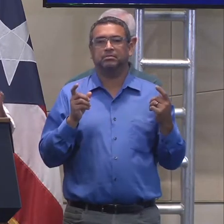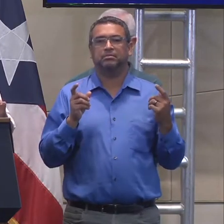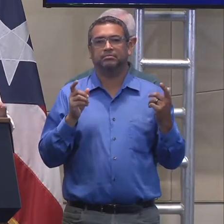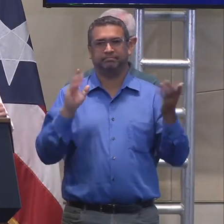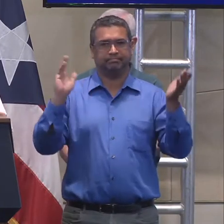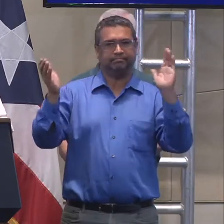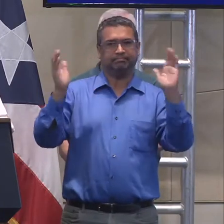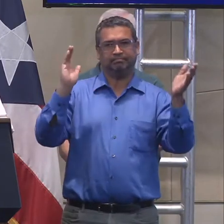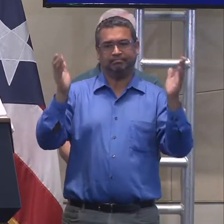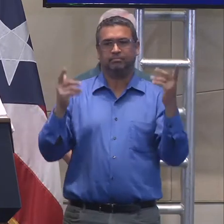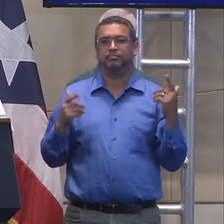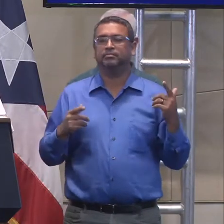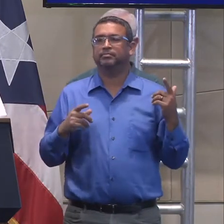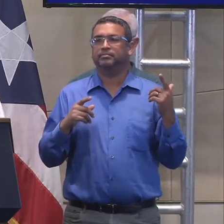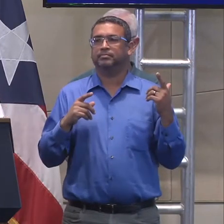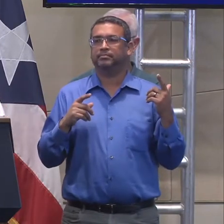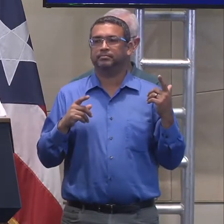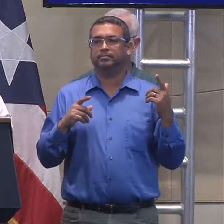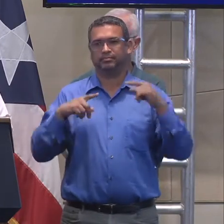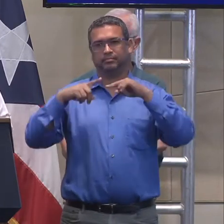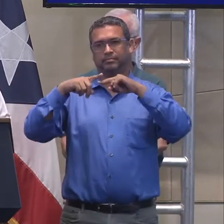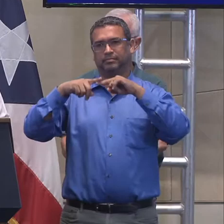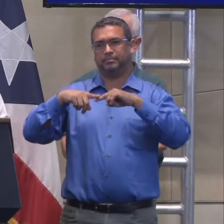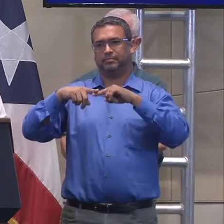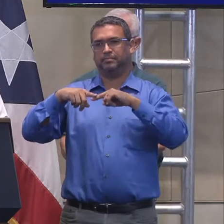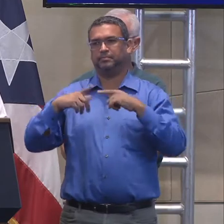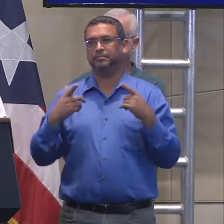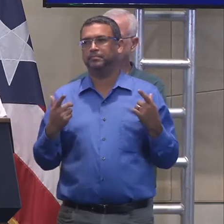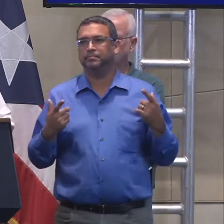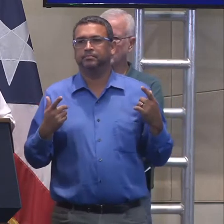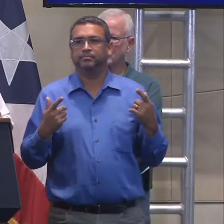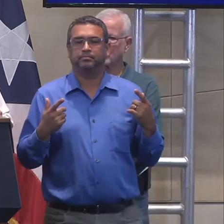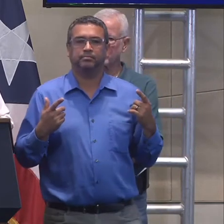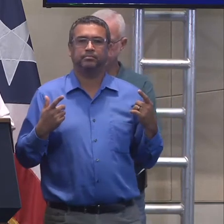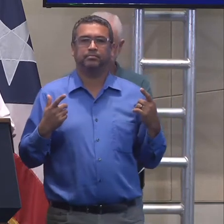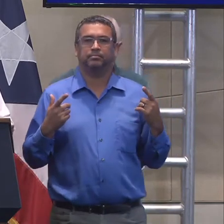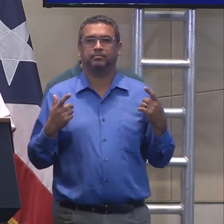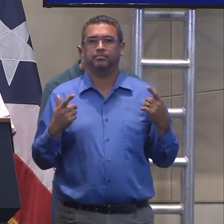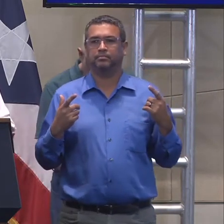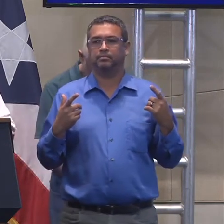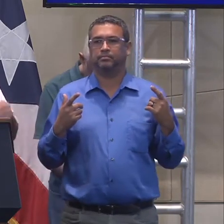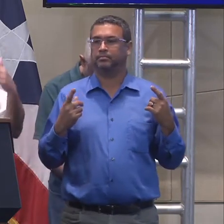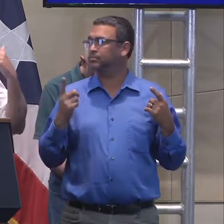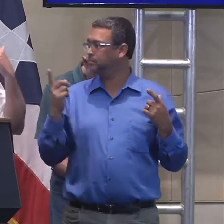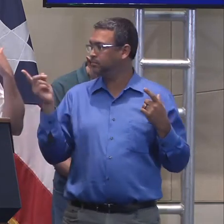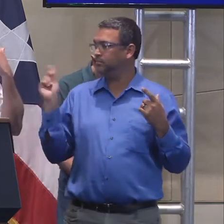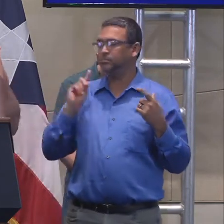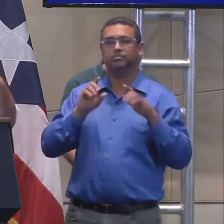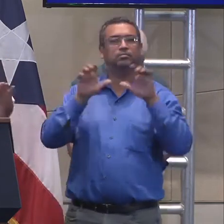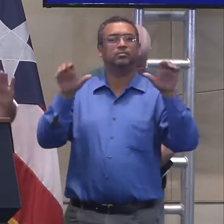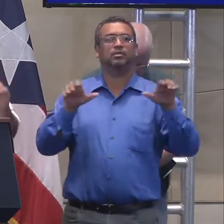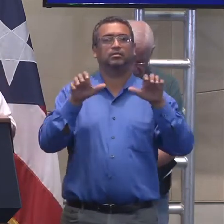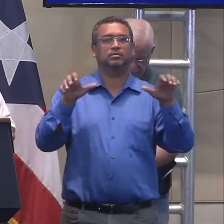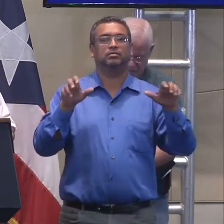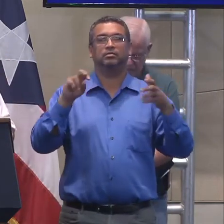agua. O que es, verdaderamente, de ellos. Eh, nosotros, eh, lo que, lo que estamos haciendo es, eh, sacando todo lo que podemos sacar,